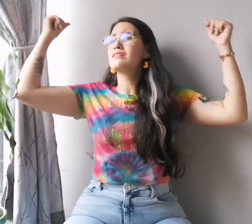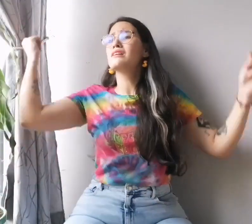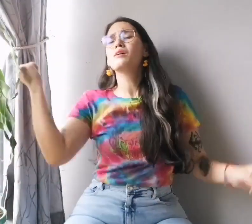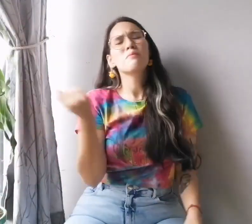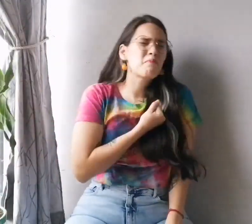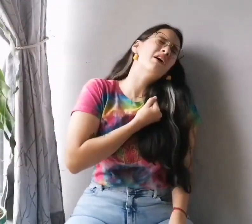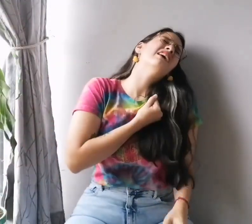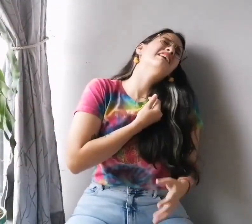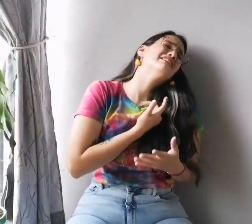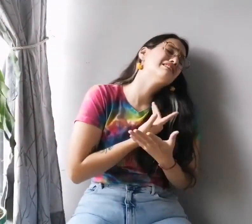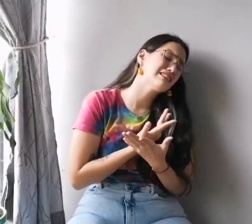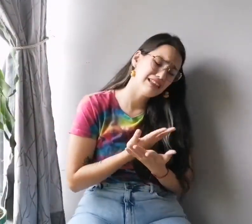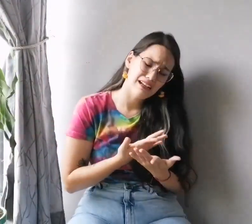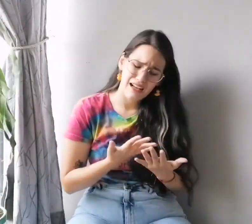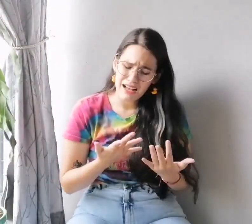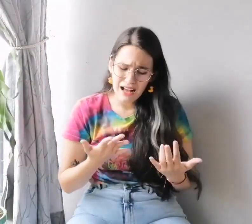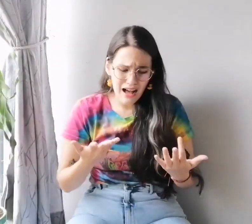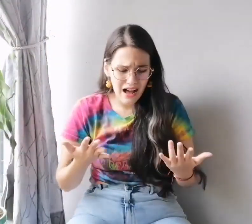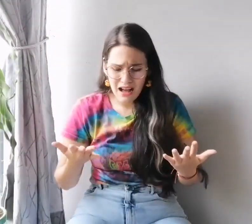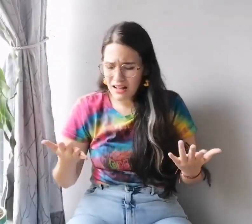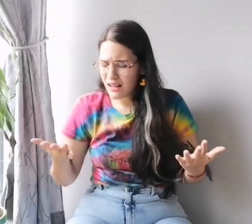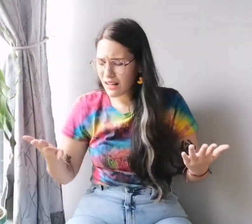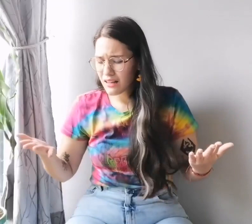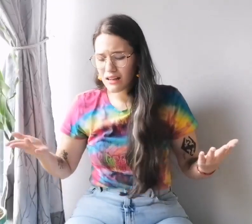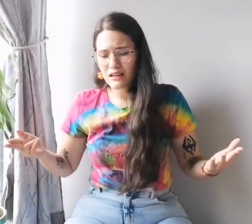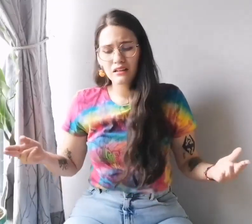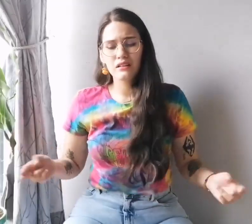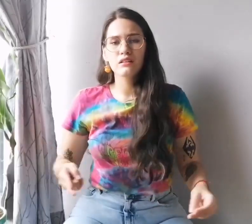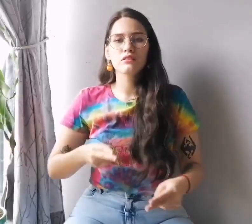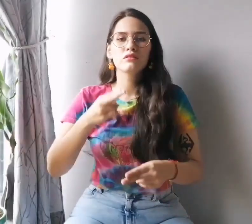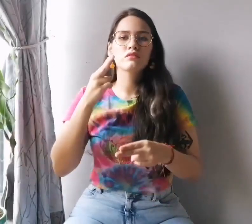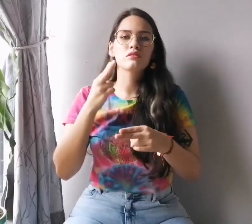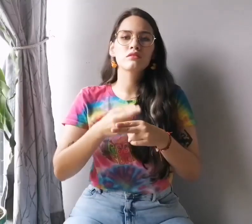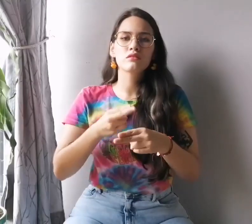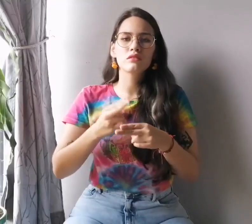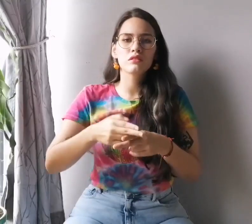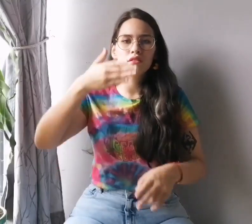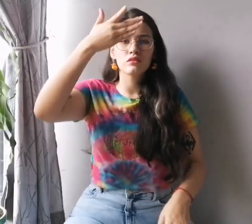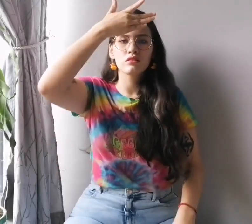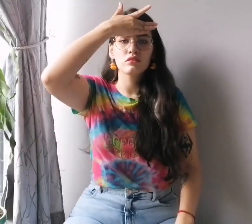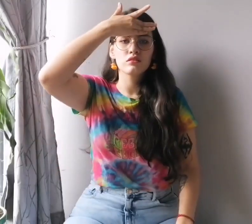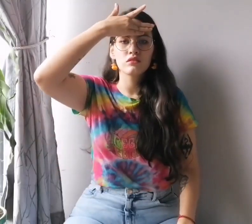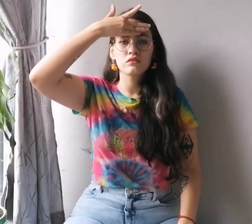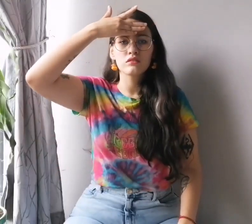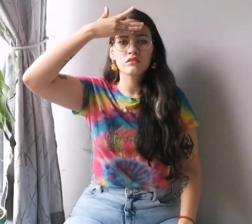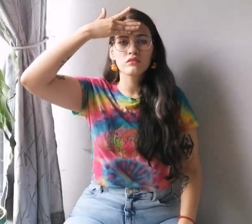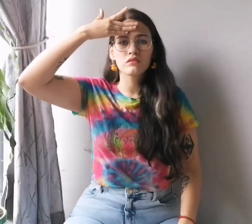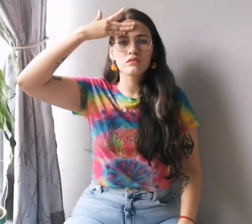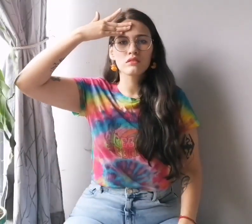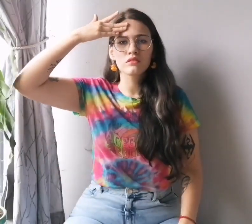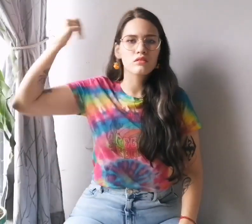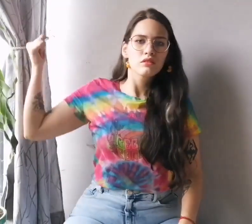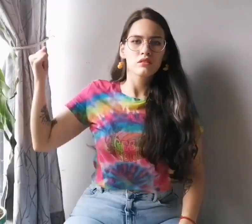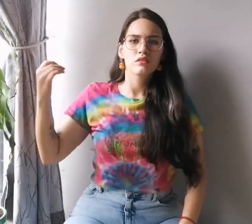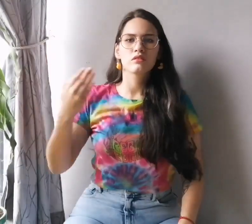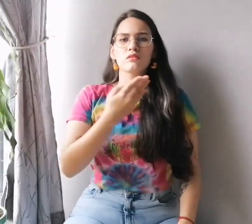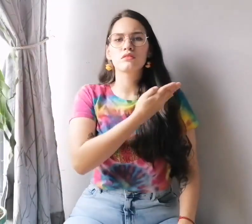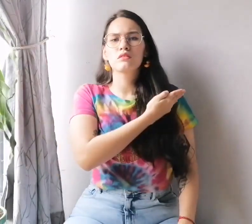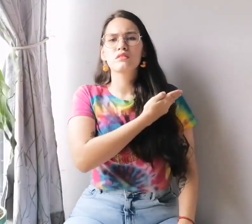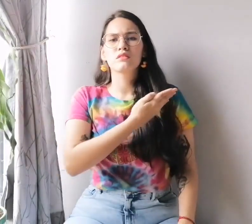hermanas Destrozan sus cuerpos, los desaparecen No olviden sus nombres, por favor, señor